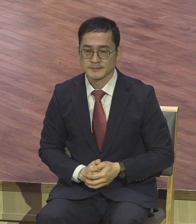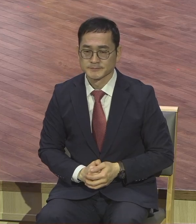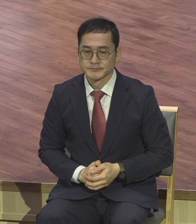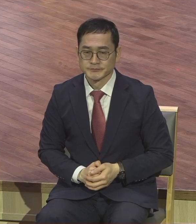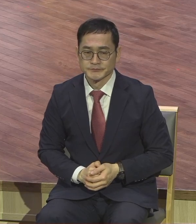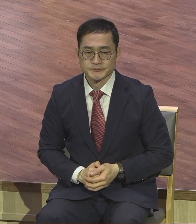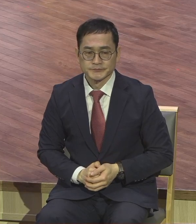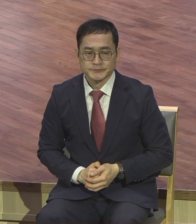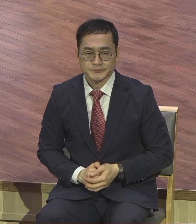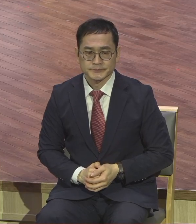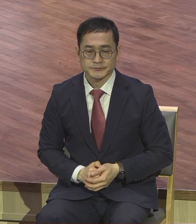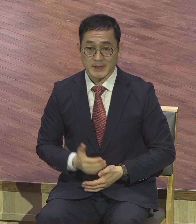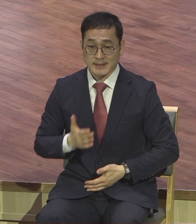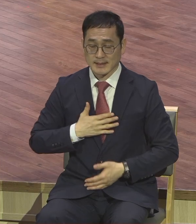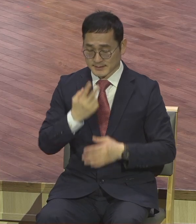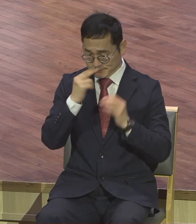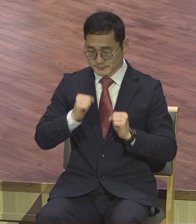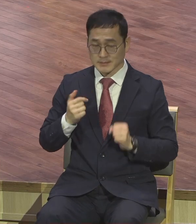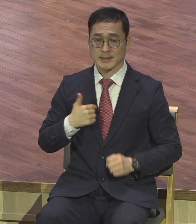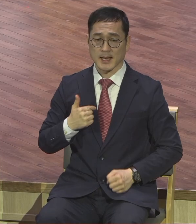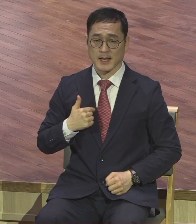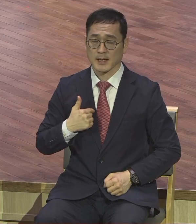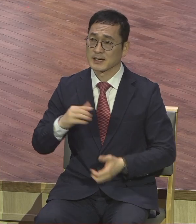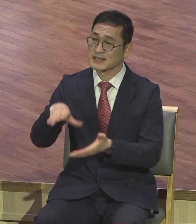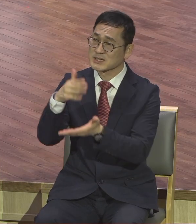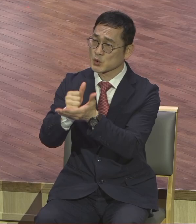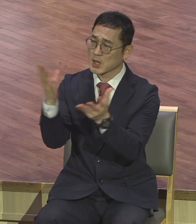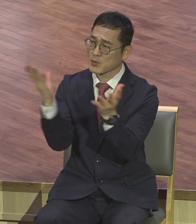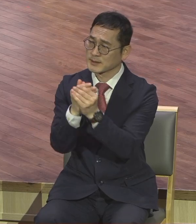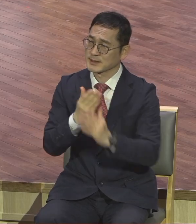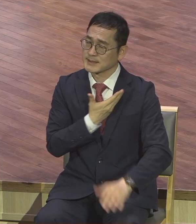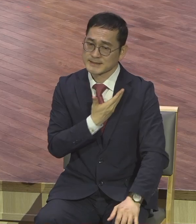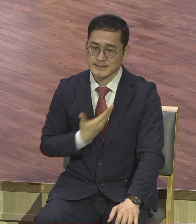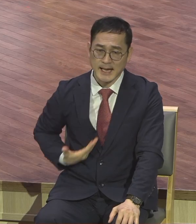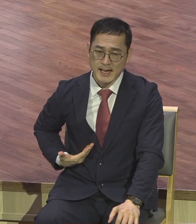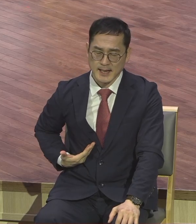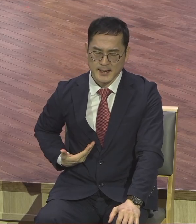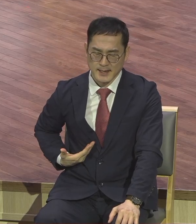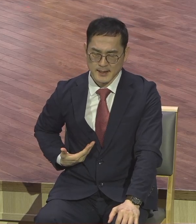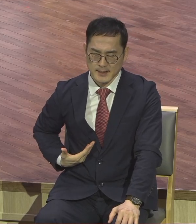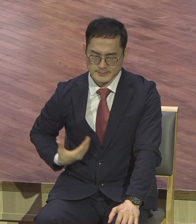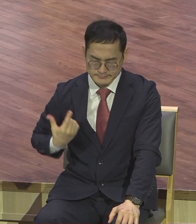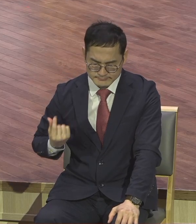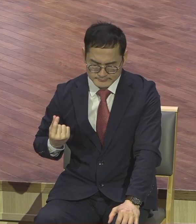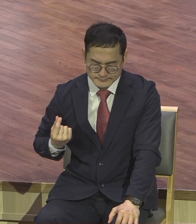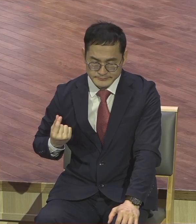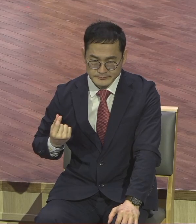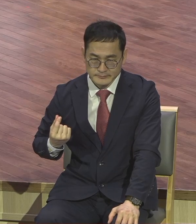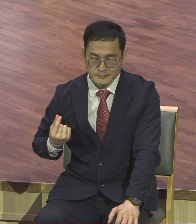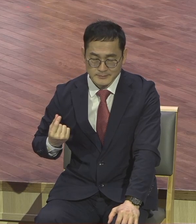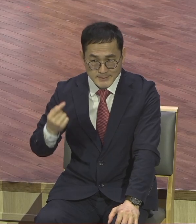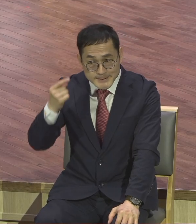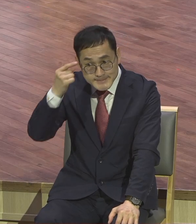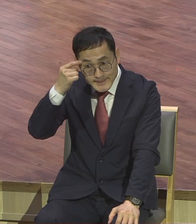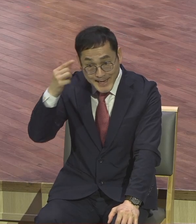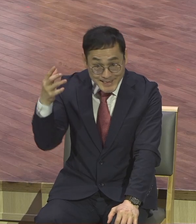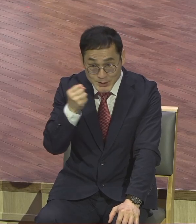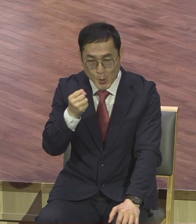내 존재가 누구냐 그리스도의 절대 제자다 라고 하는 멋진 신앙 고백 속에